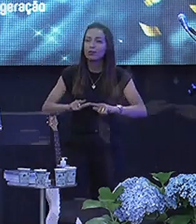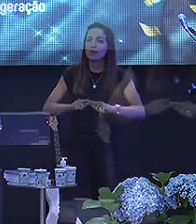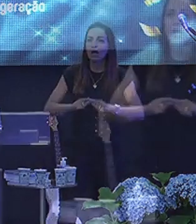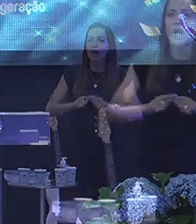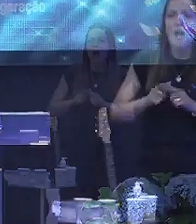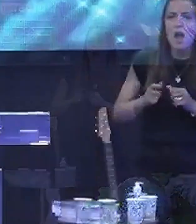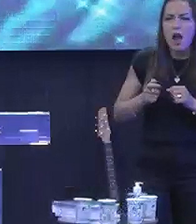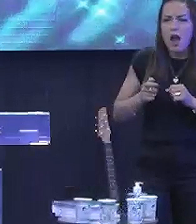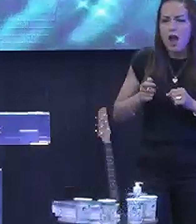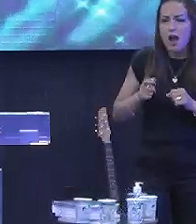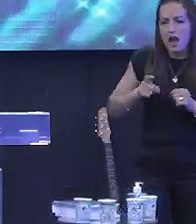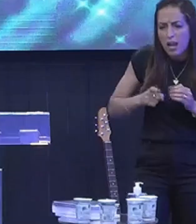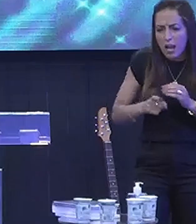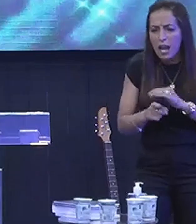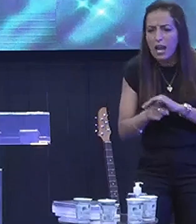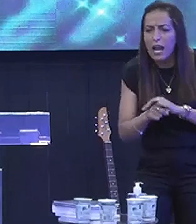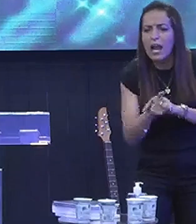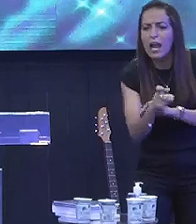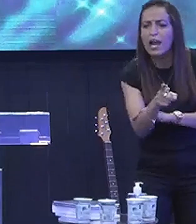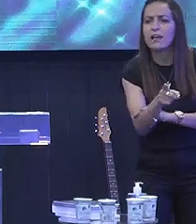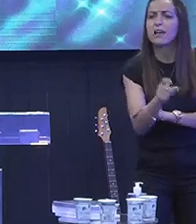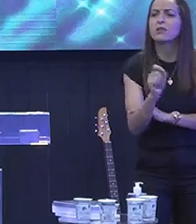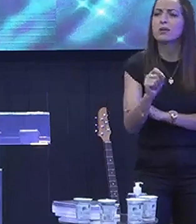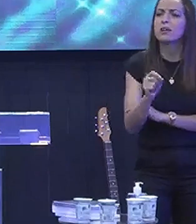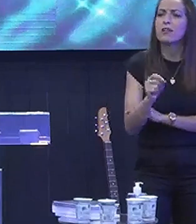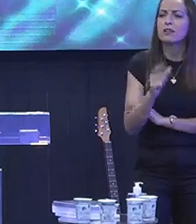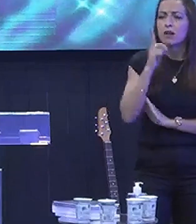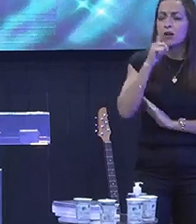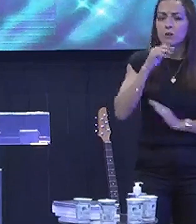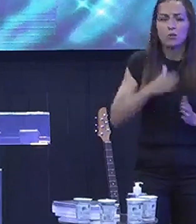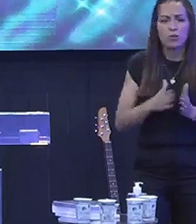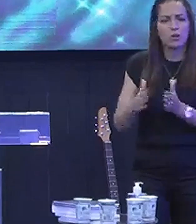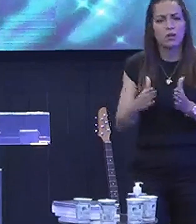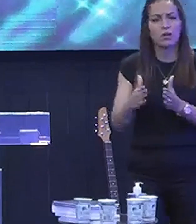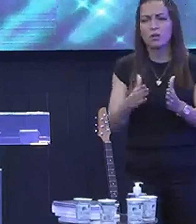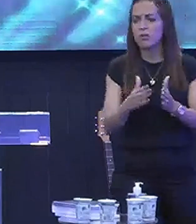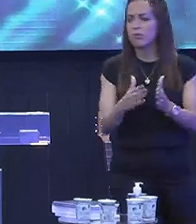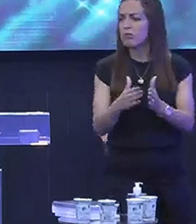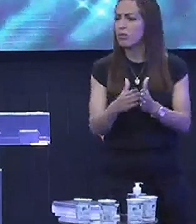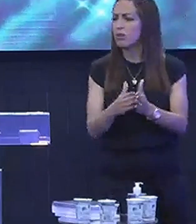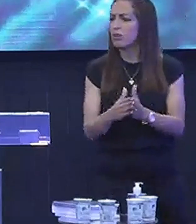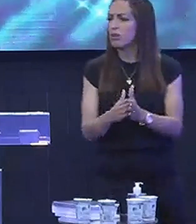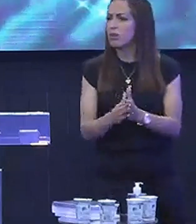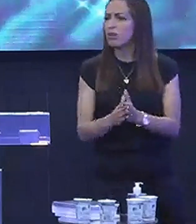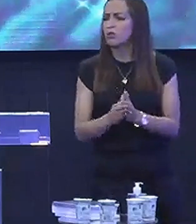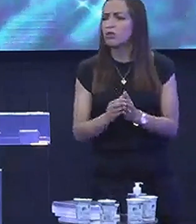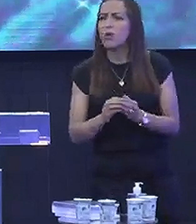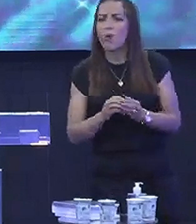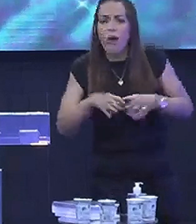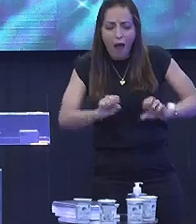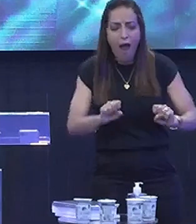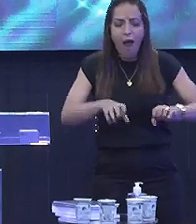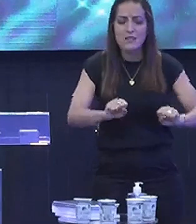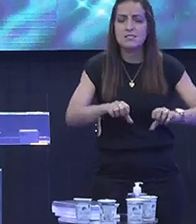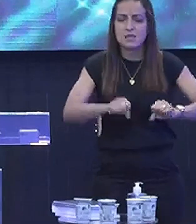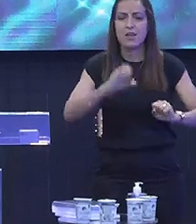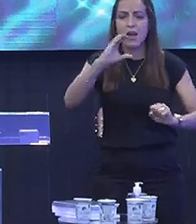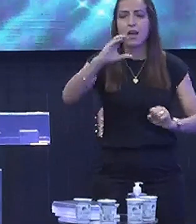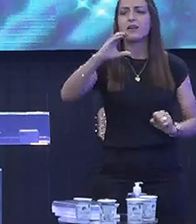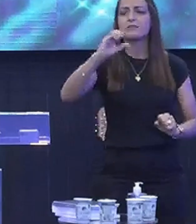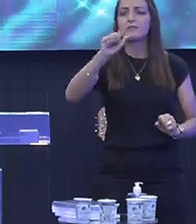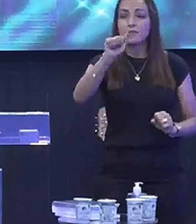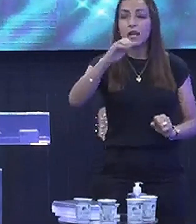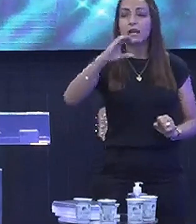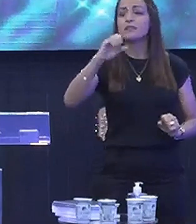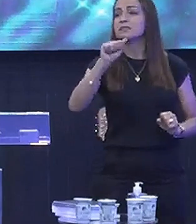lagarta? Tempo atrás Eu estava lá no Rio Final do ano Andando lá Fui tomar um açaí Com as minhas filhas De